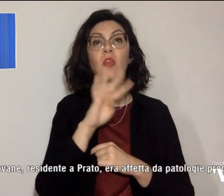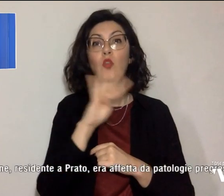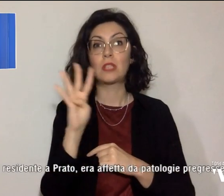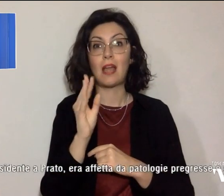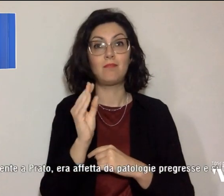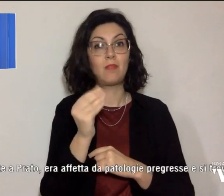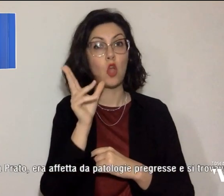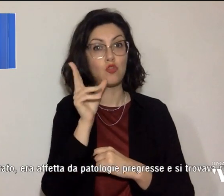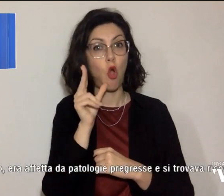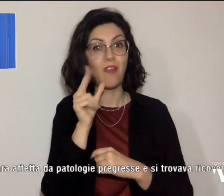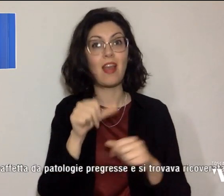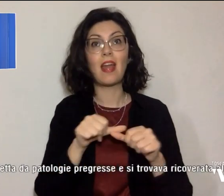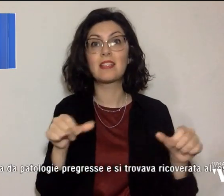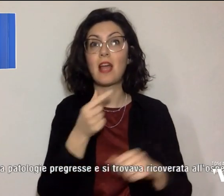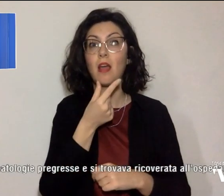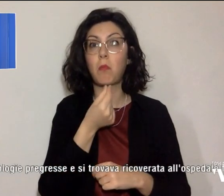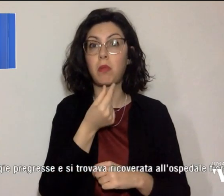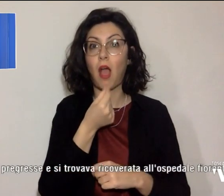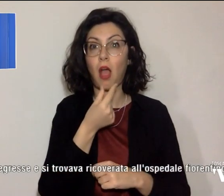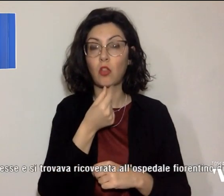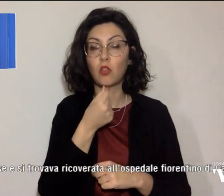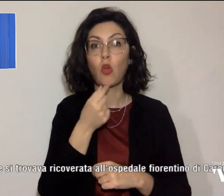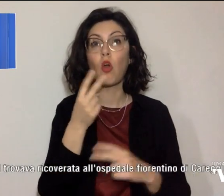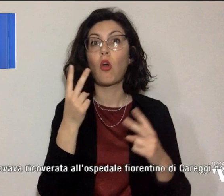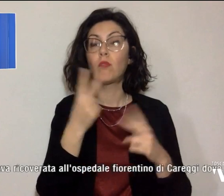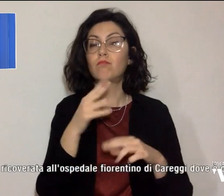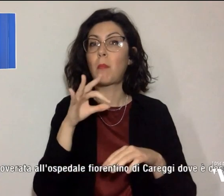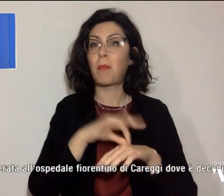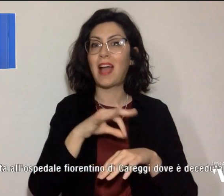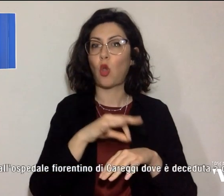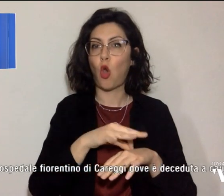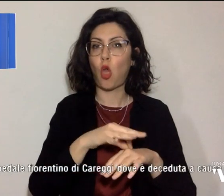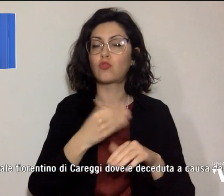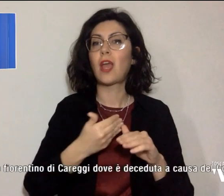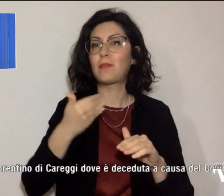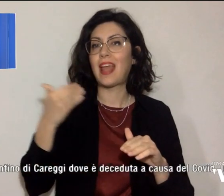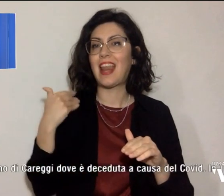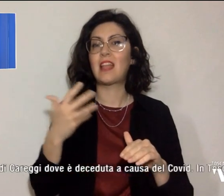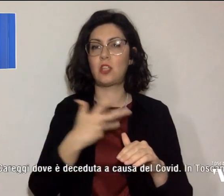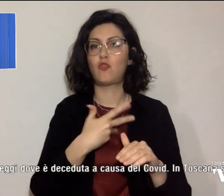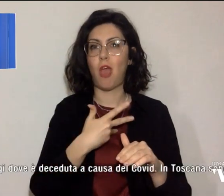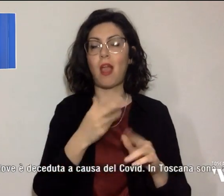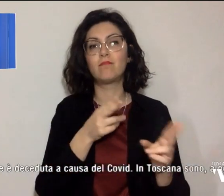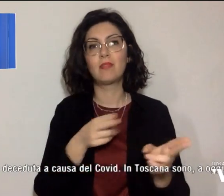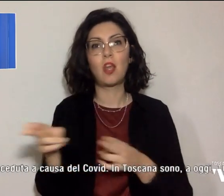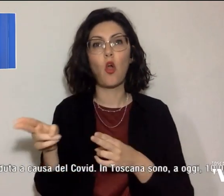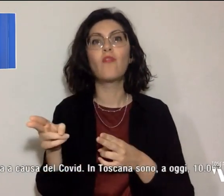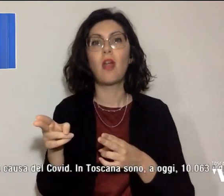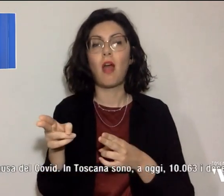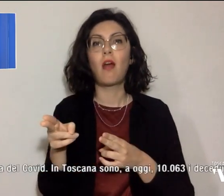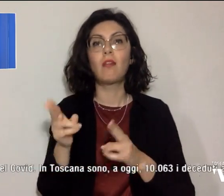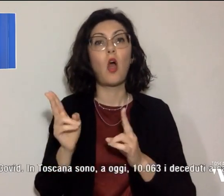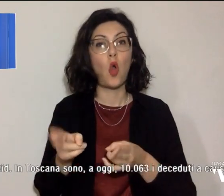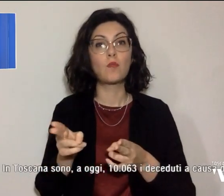residente a Prato era affetta da patologie pregresse. E' ricoverata all'ospedale Fiorentino di